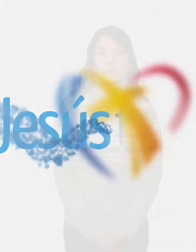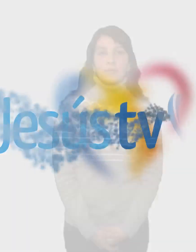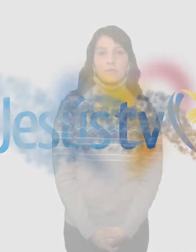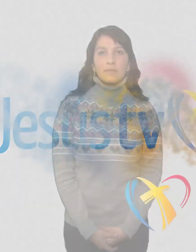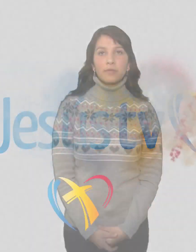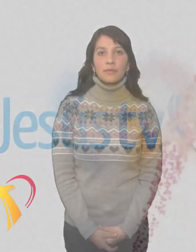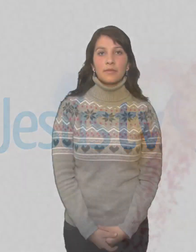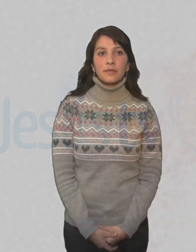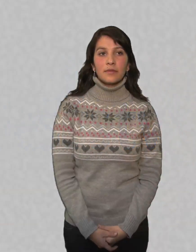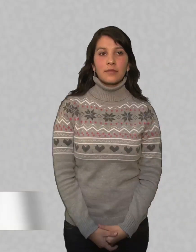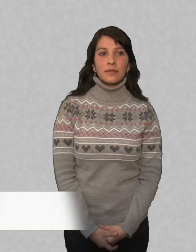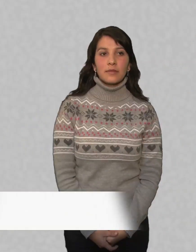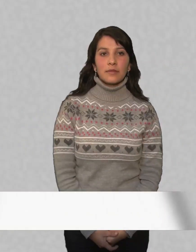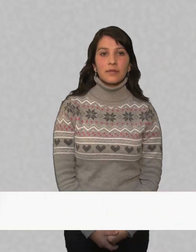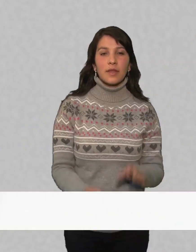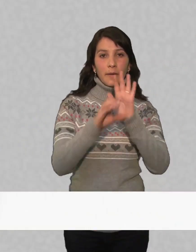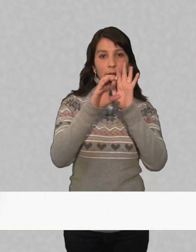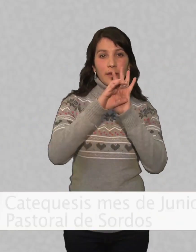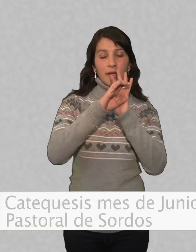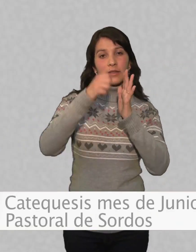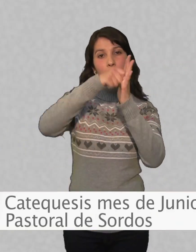Catequesis Mes de Junio, Pastoral de Sordos